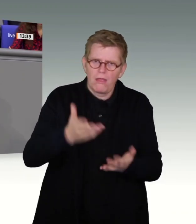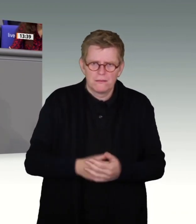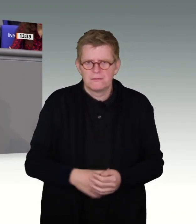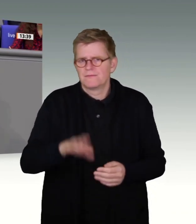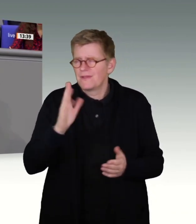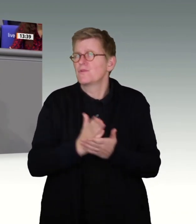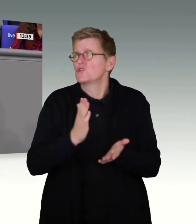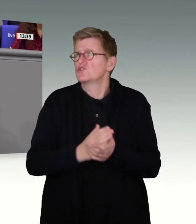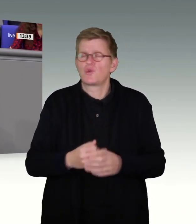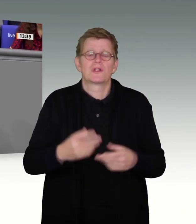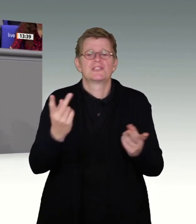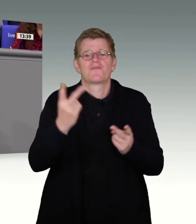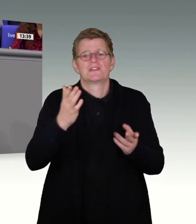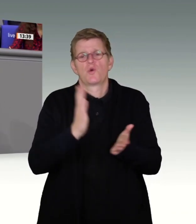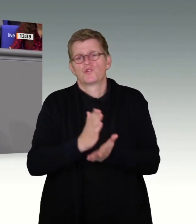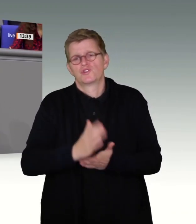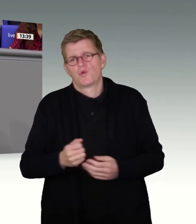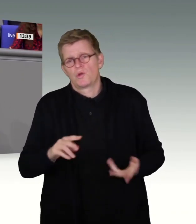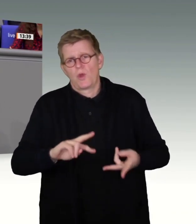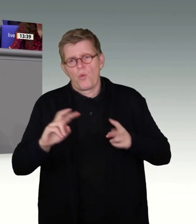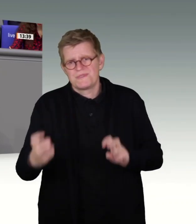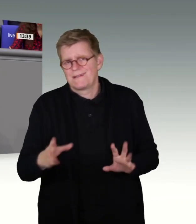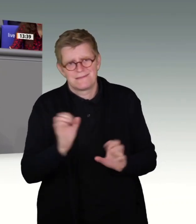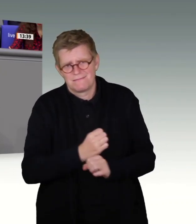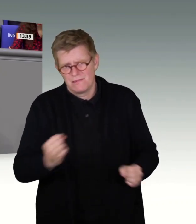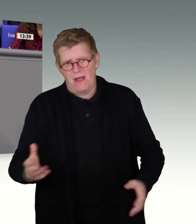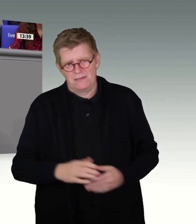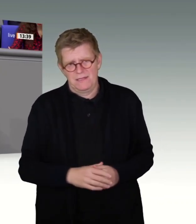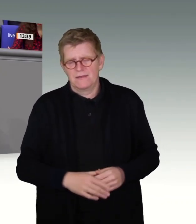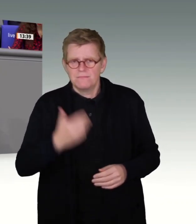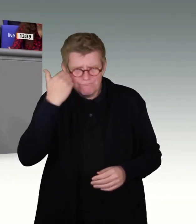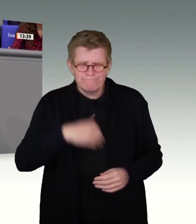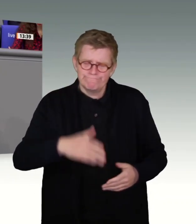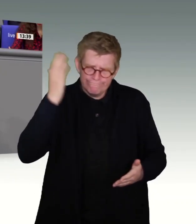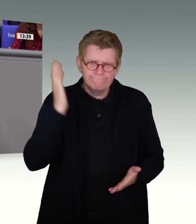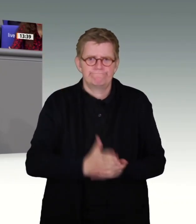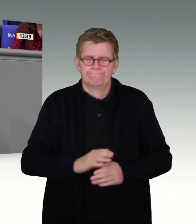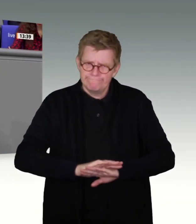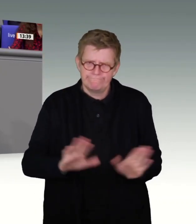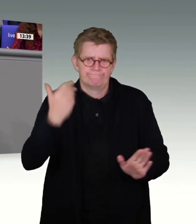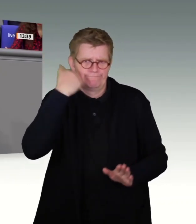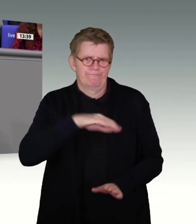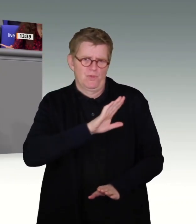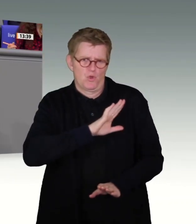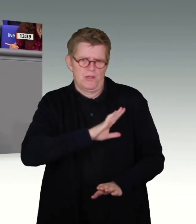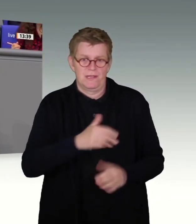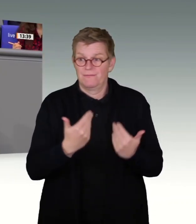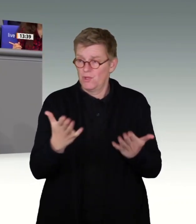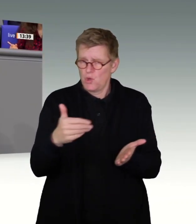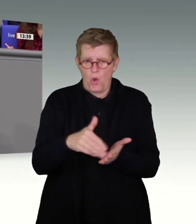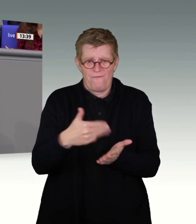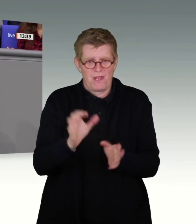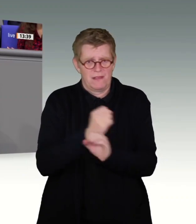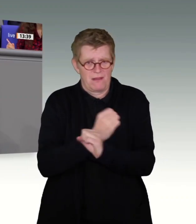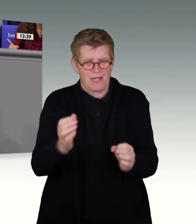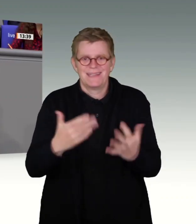weinen, was überhaupt nicht durchsetzbar und einsetzbar ist. Das hört endlich auf, liebe Kolleginnen und Kollegen, es bringt uns kein Deut weiter, es gibt